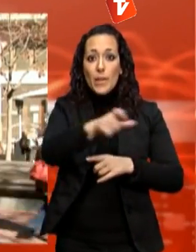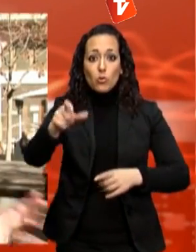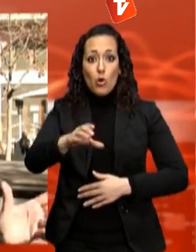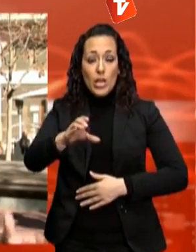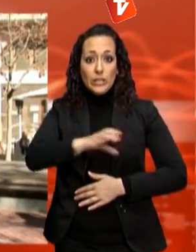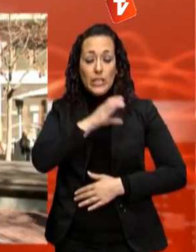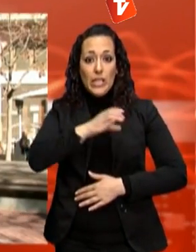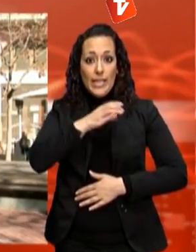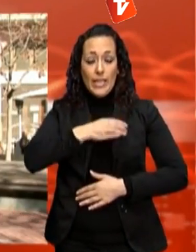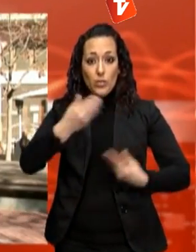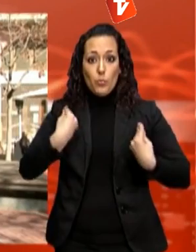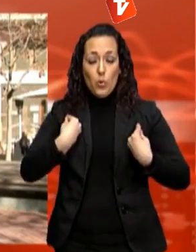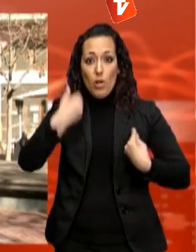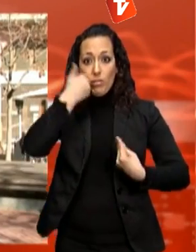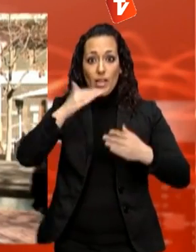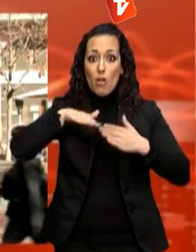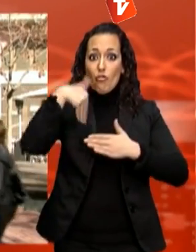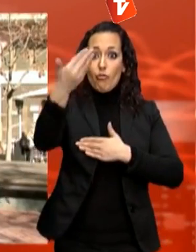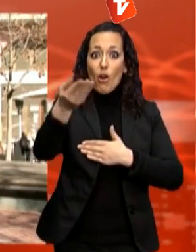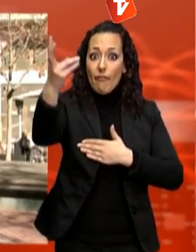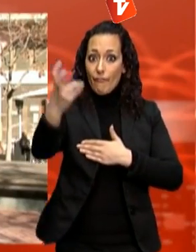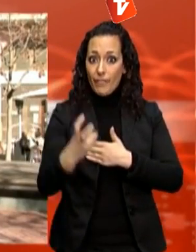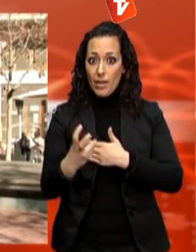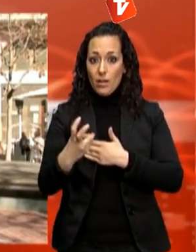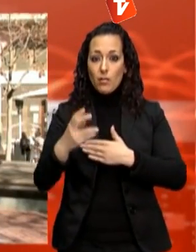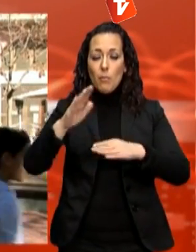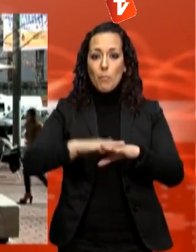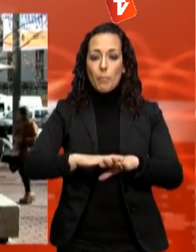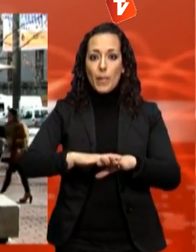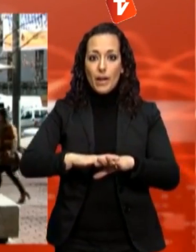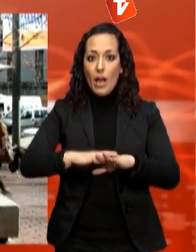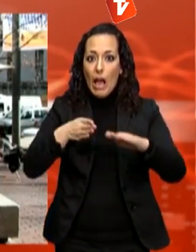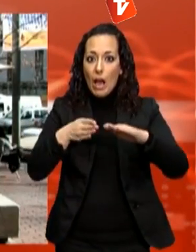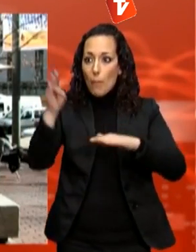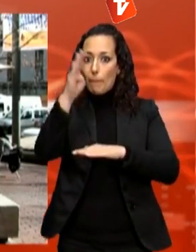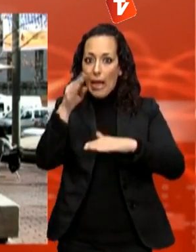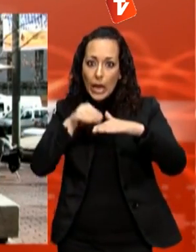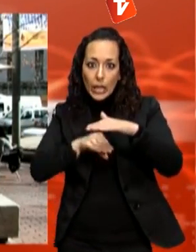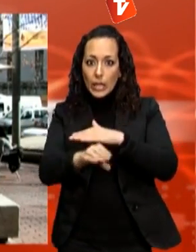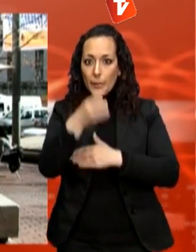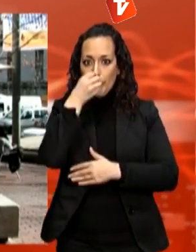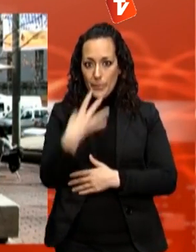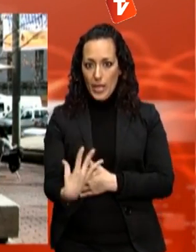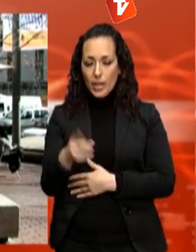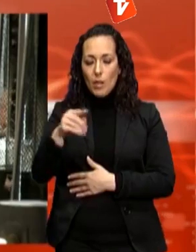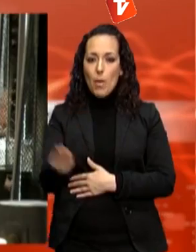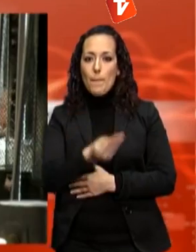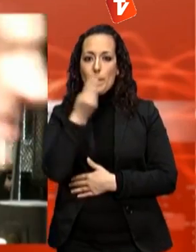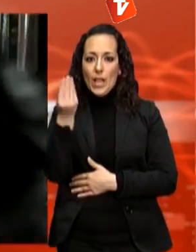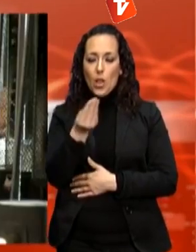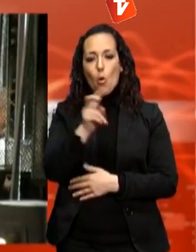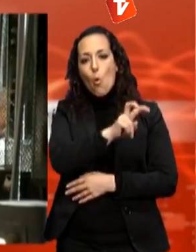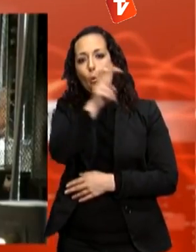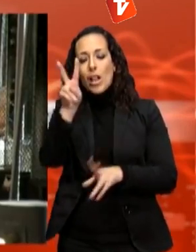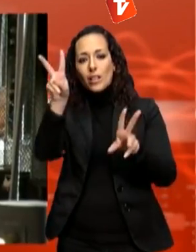un problema perquè no ho trobarà, i sobretot en els aparcaments. Un altre aspecte que també es vol millorar és el de l'oci. Per